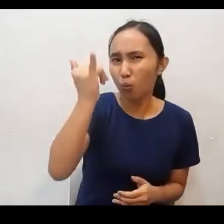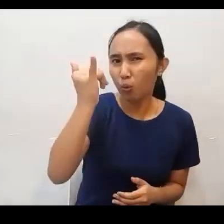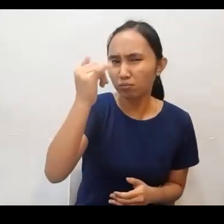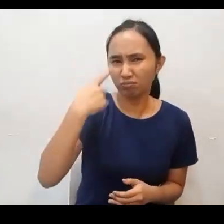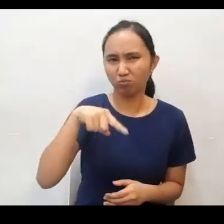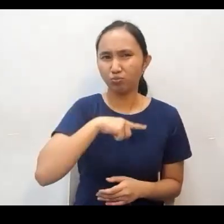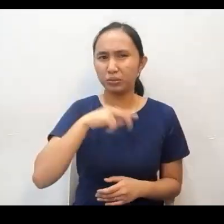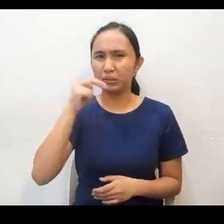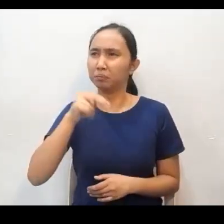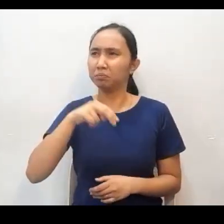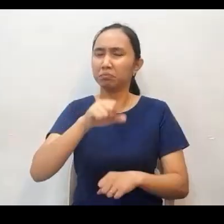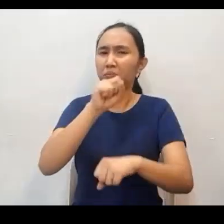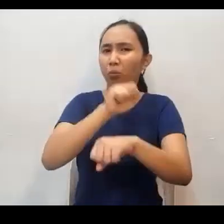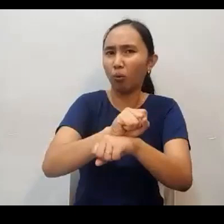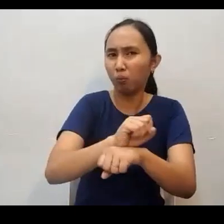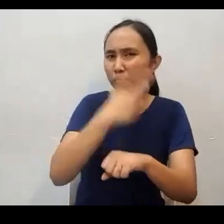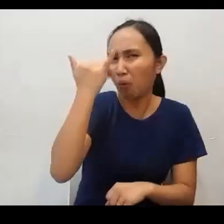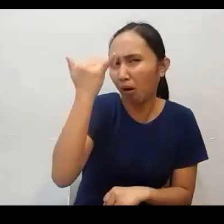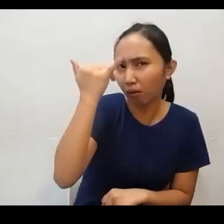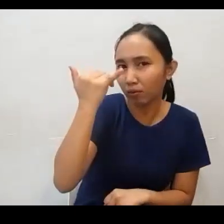Kaya bakit po natin kailangan magtrabaho